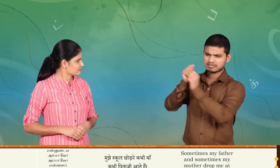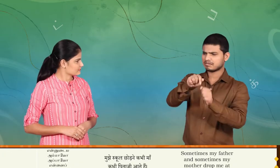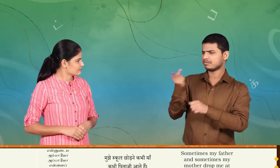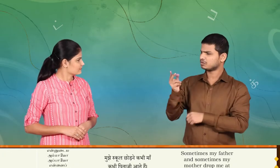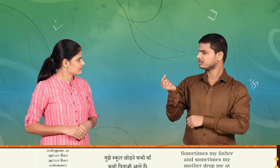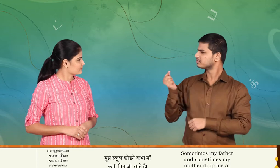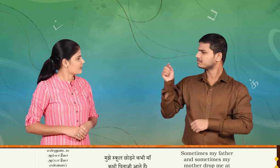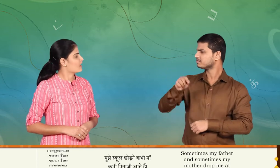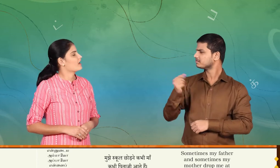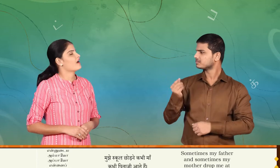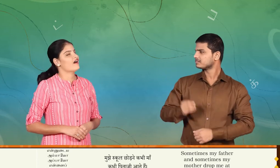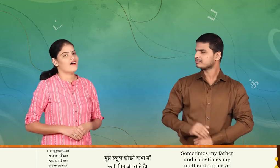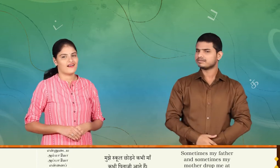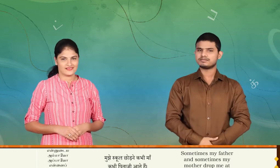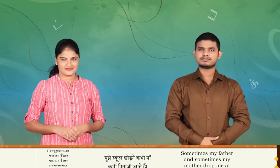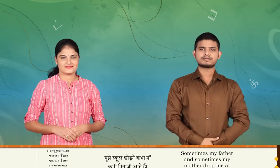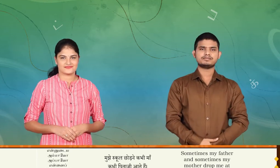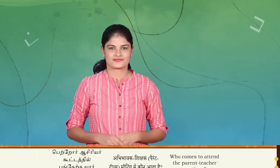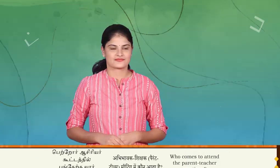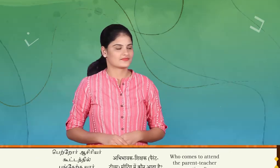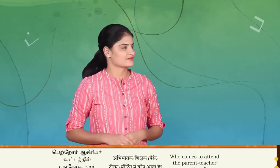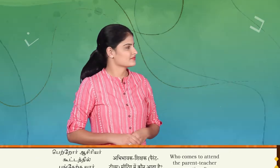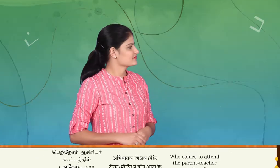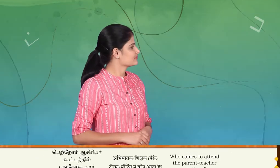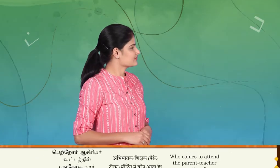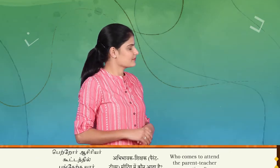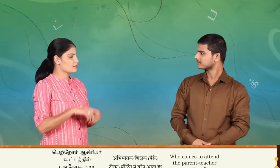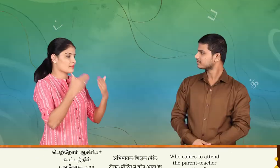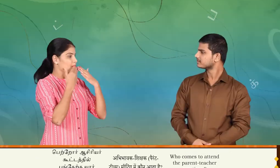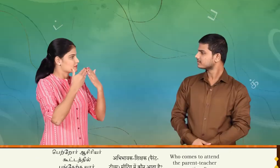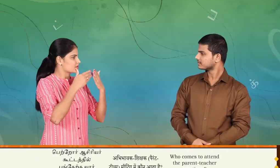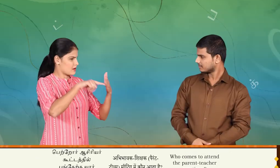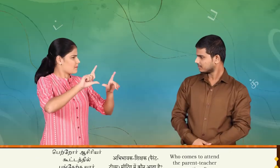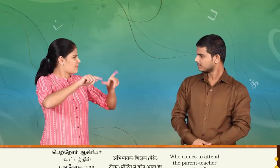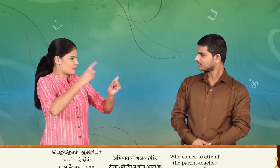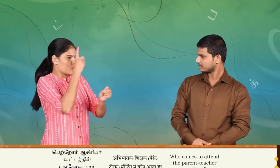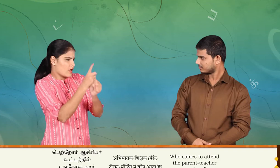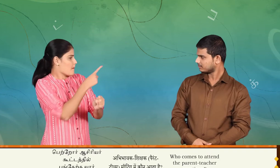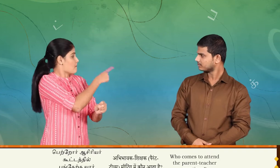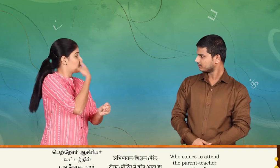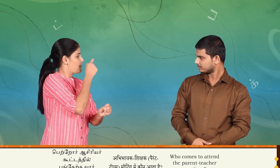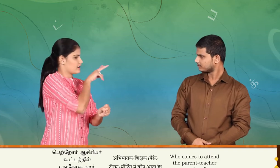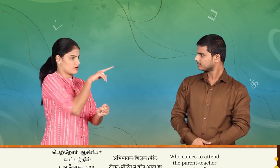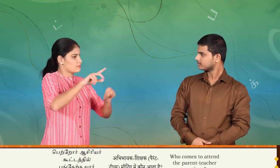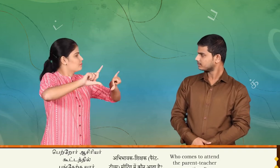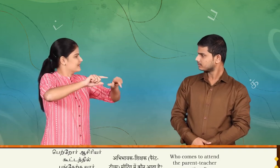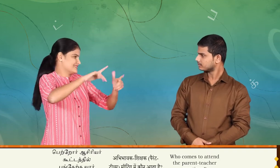பல்லிக்கு அலைத்து வருவார்கள் பெற்றோர் ஆசிரியர் கூட்டத்தில் பங்கேர்க்கு யார் வருவார்